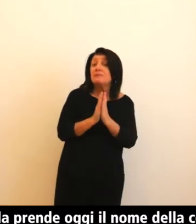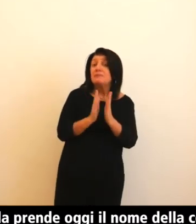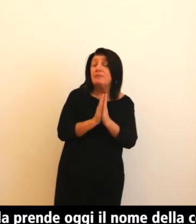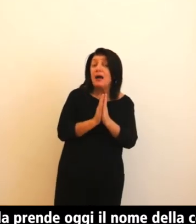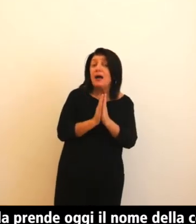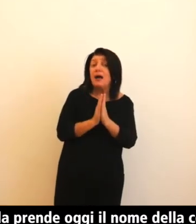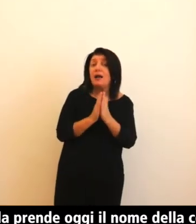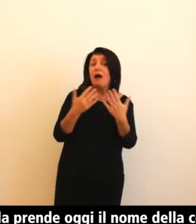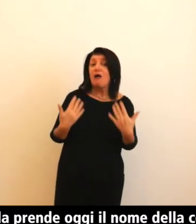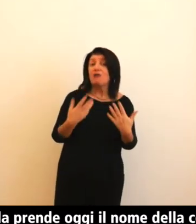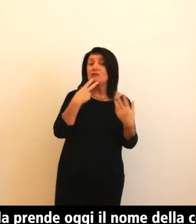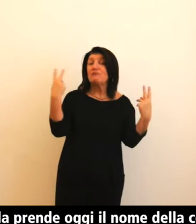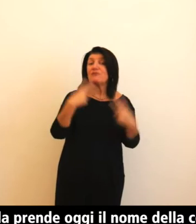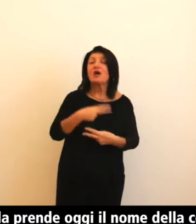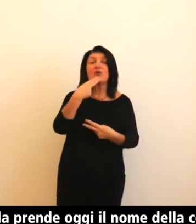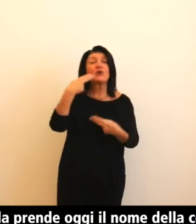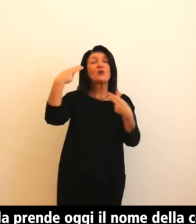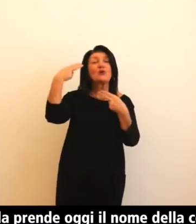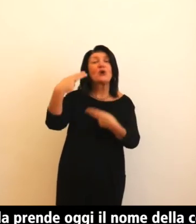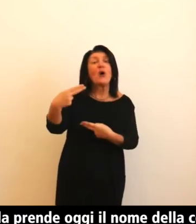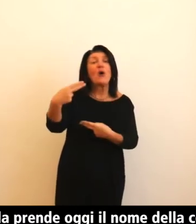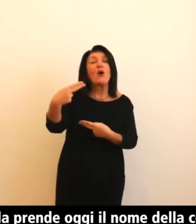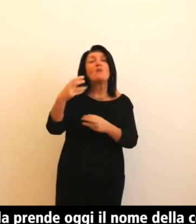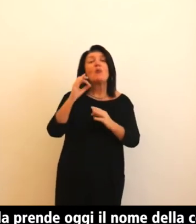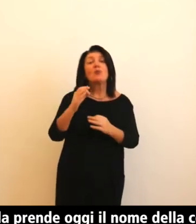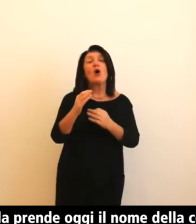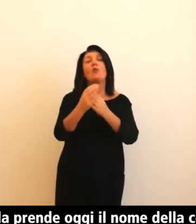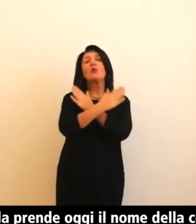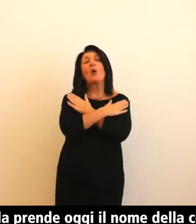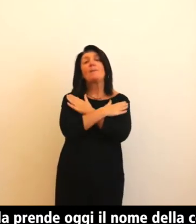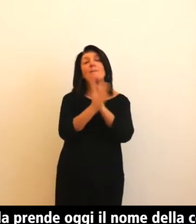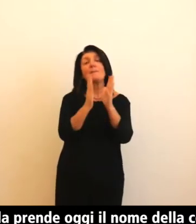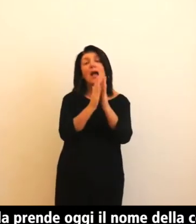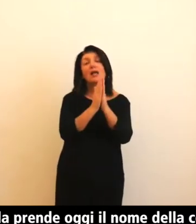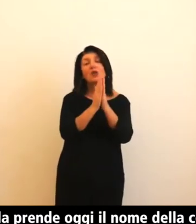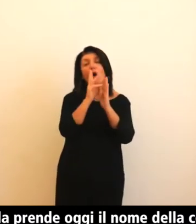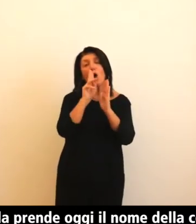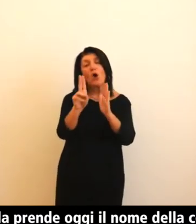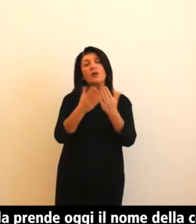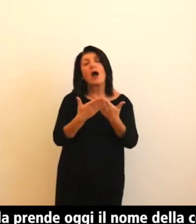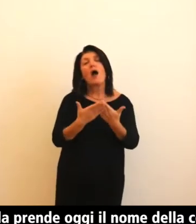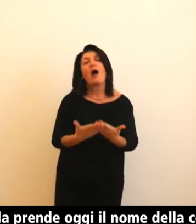prende oggi il nome della cosiddetta Madonna dell'Aiuto da una venerata immagine